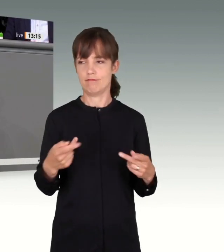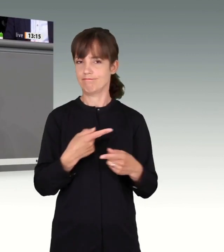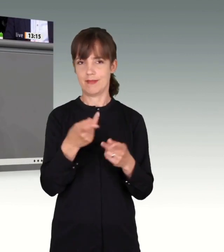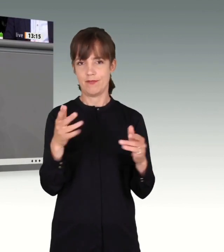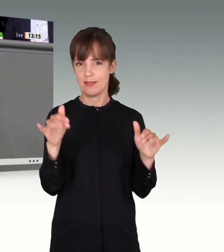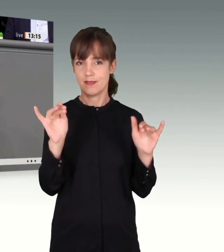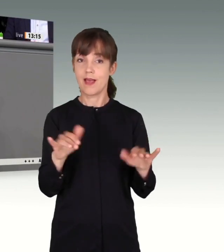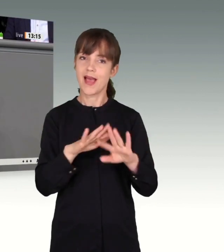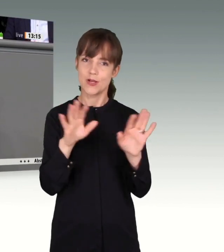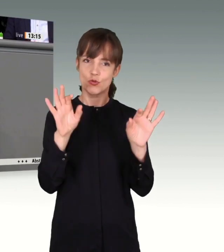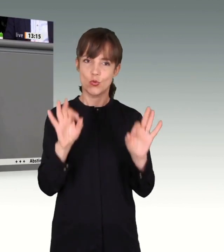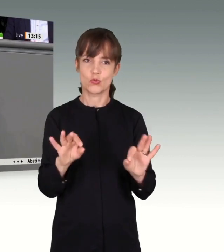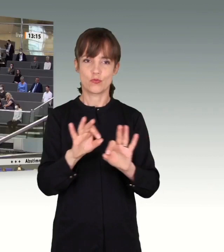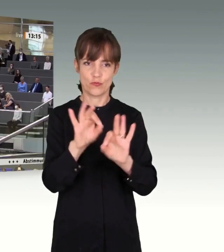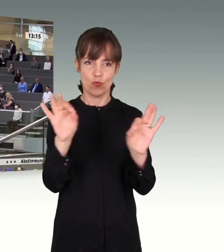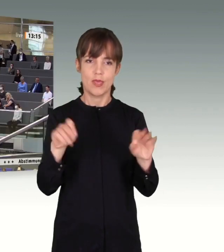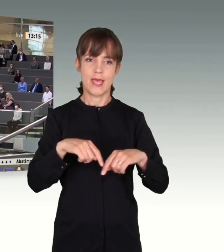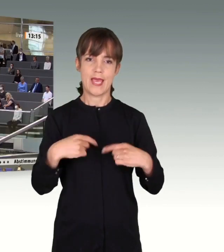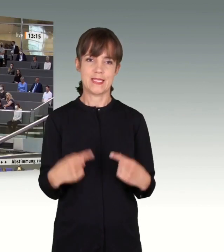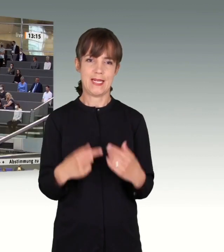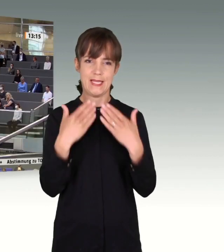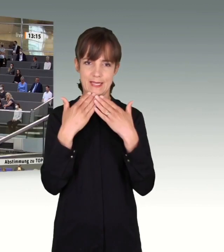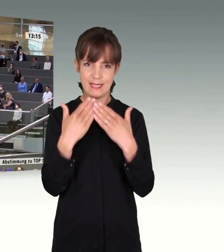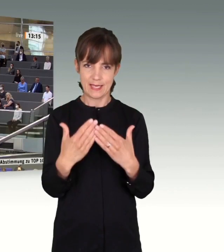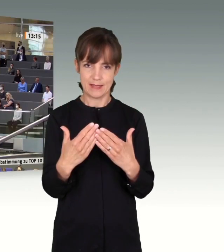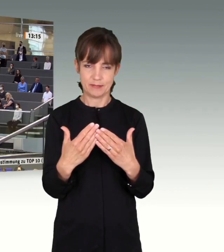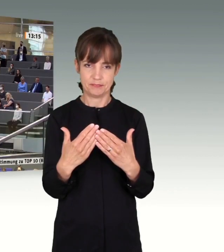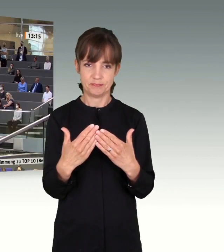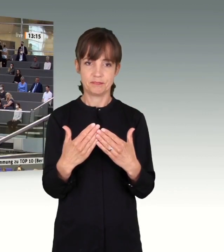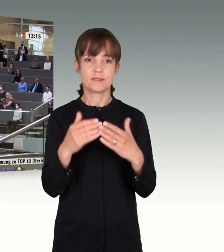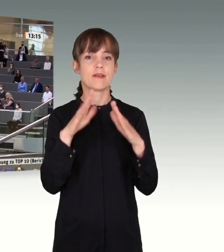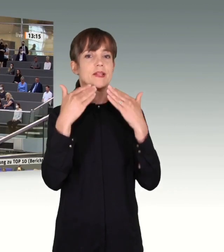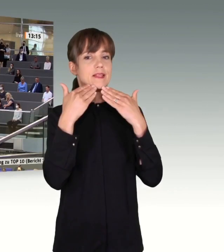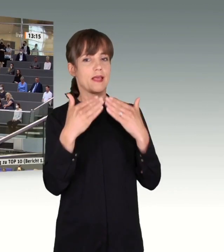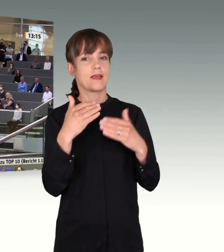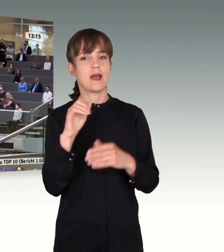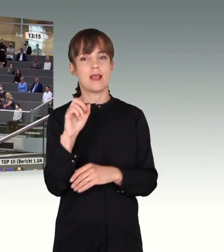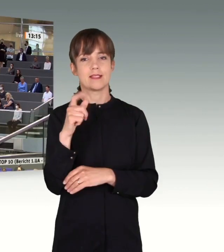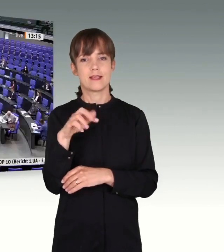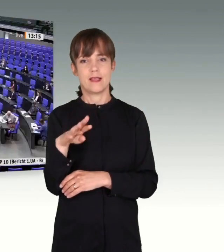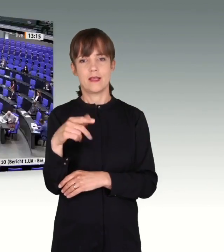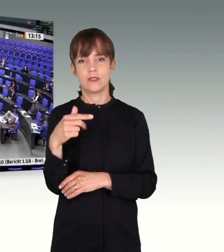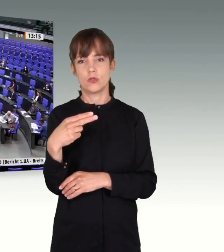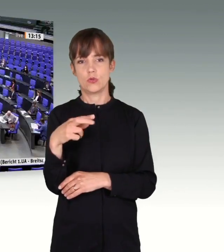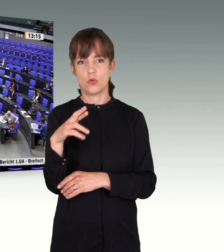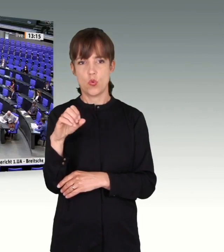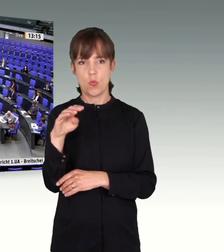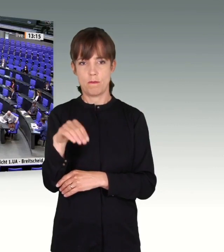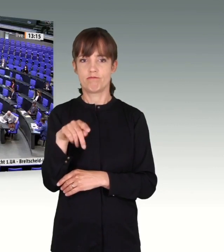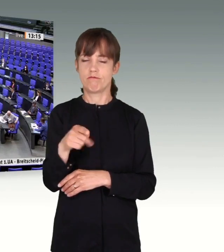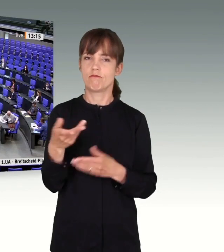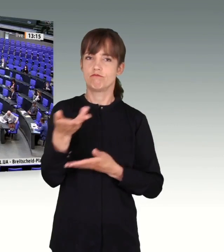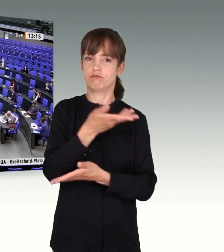haben. Alles Gute für die Zukunft. Herzlichen Dank. Vielen Dank, Alexander Drum. Damit schließe ich die